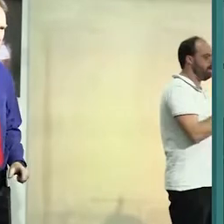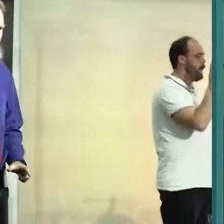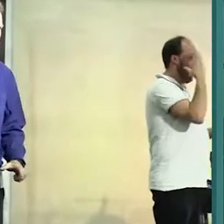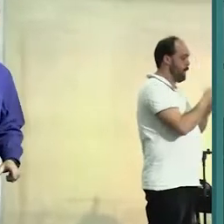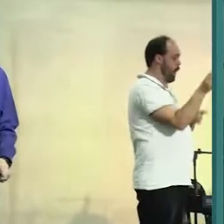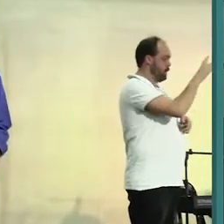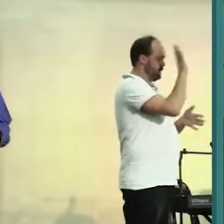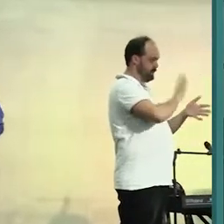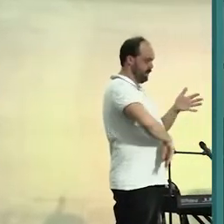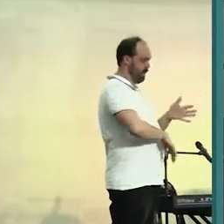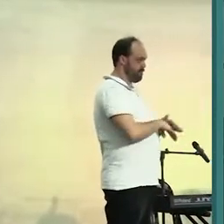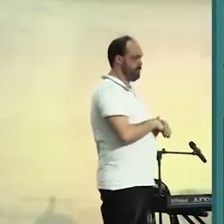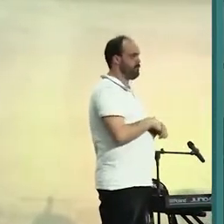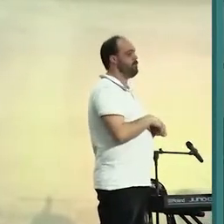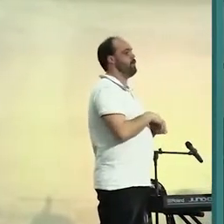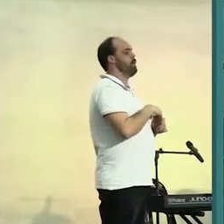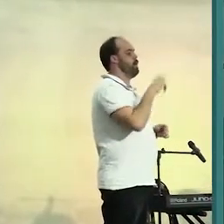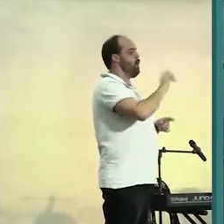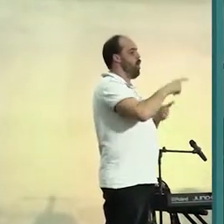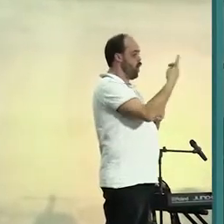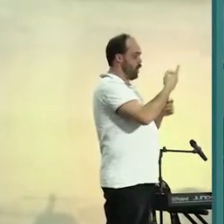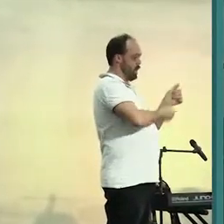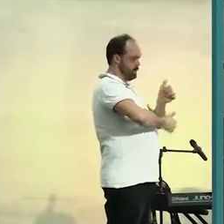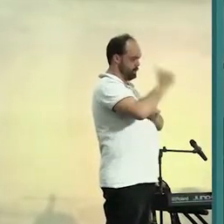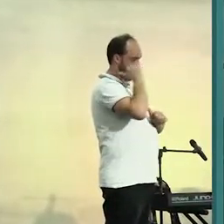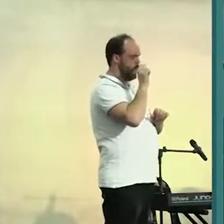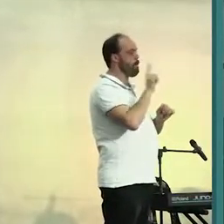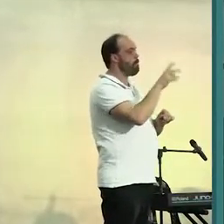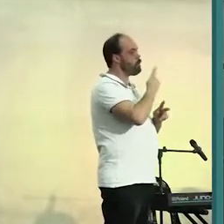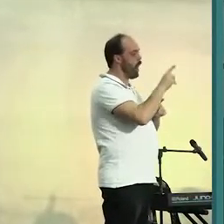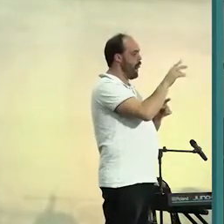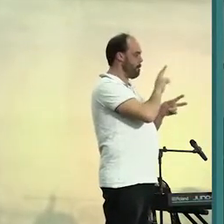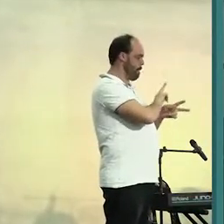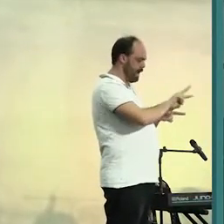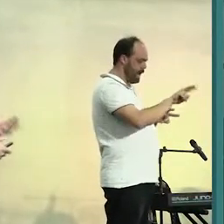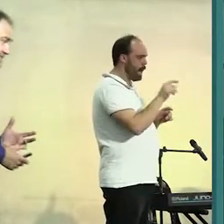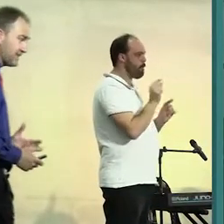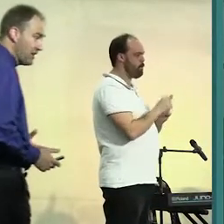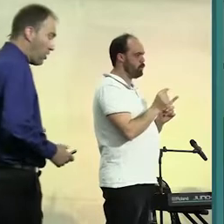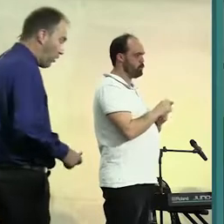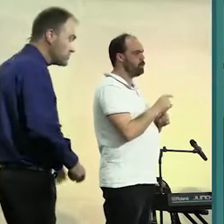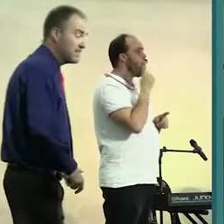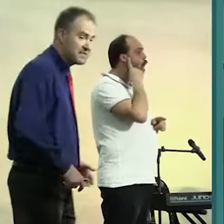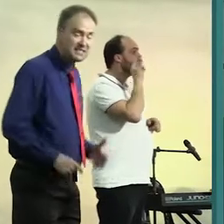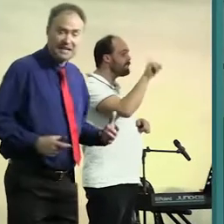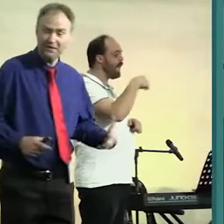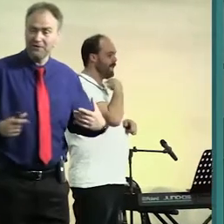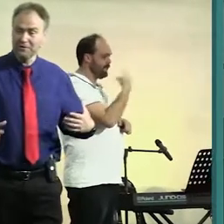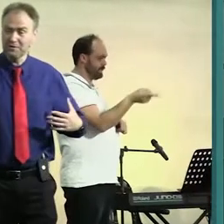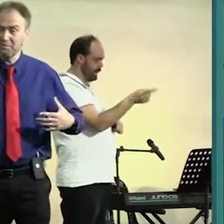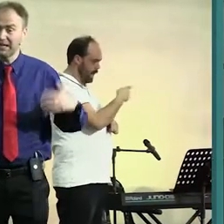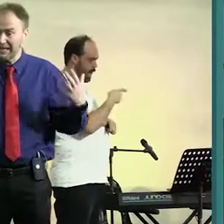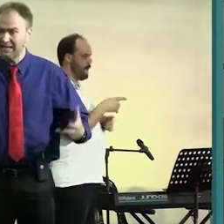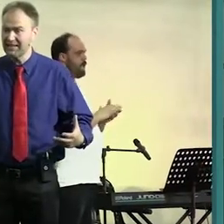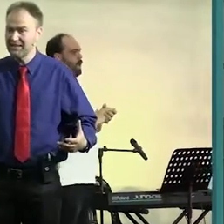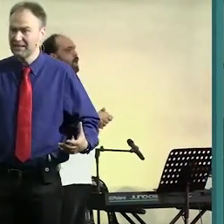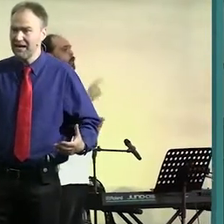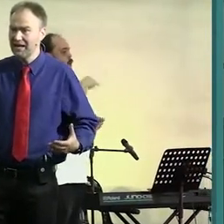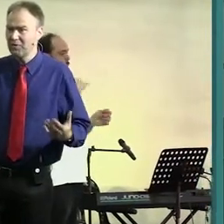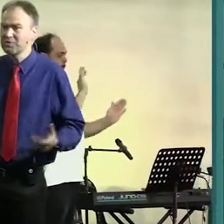en nou bekeer hulle self, maar deel van haar bekeringsproces, sê Jesaja, luister, ons gaan as een teken van ons bekering, gaan ons